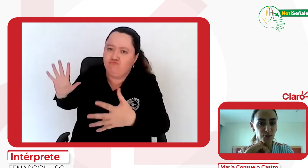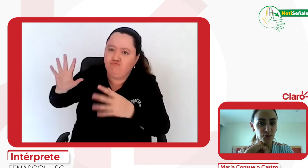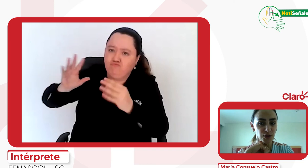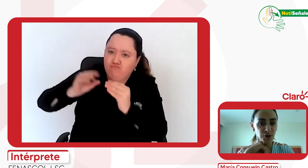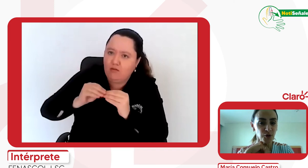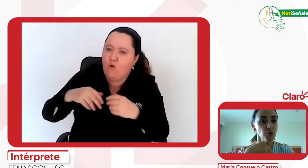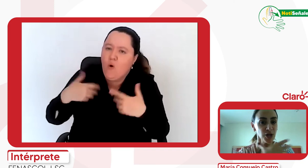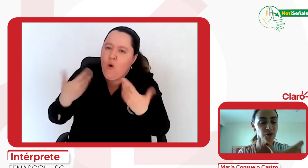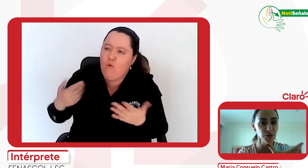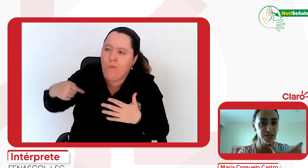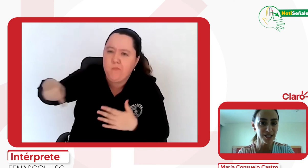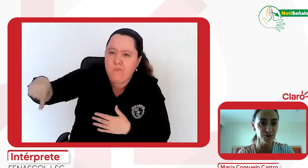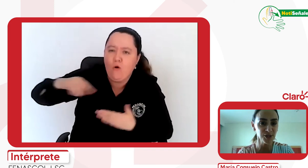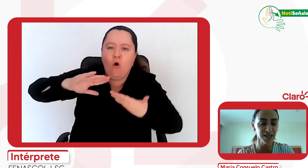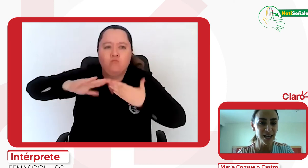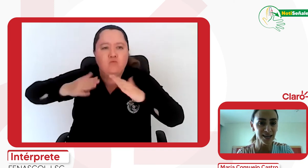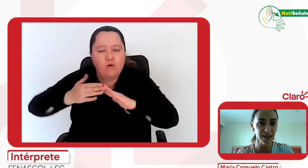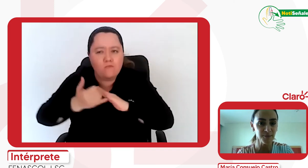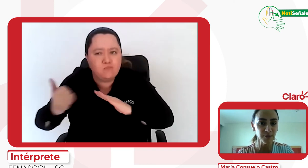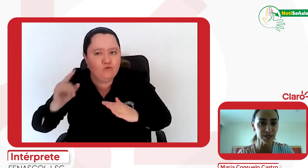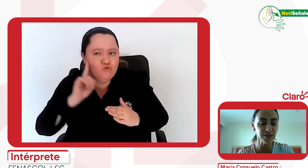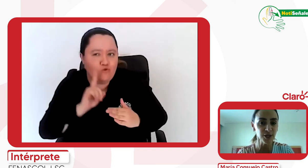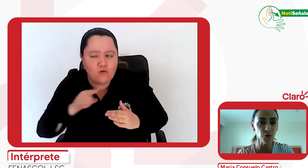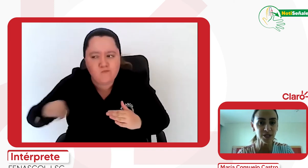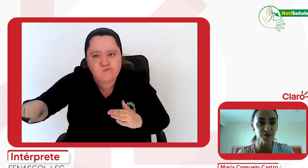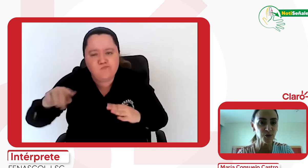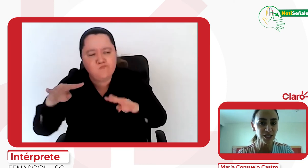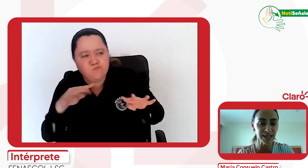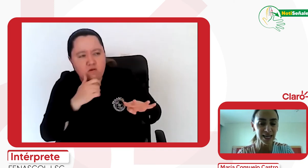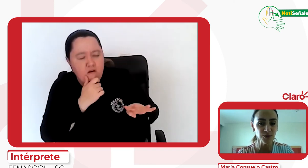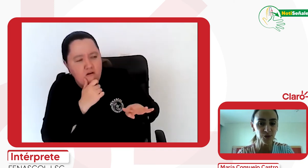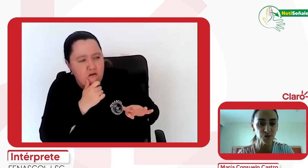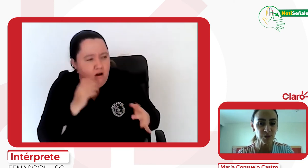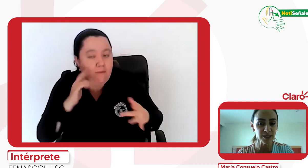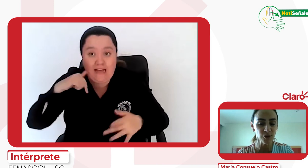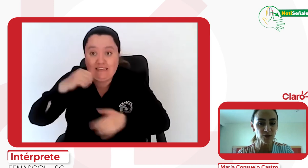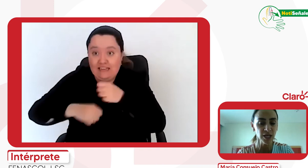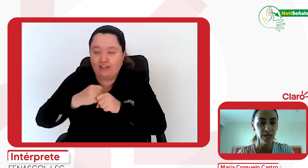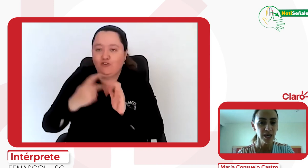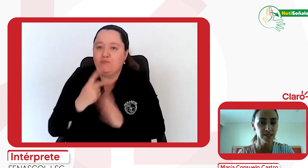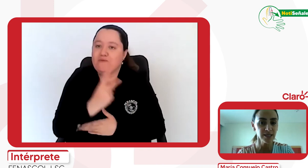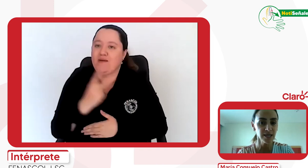la comunidad sorda ha percibido o percibió durante el año 2022 estas